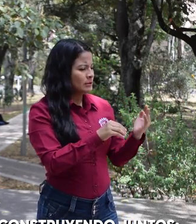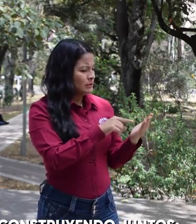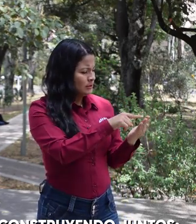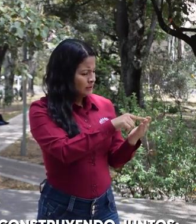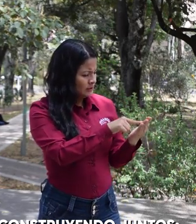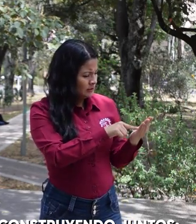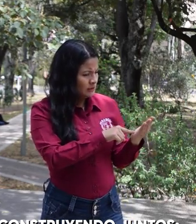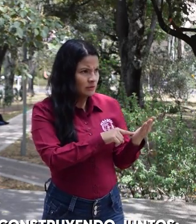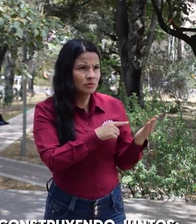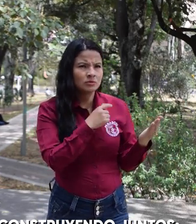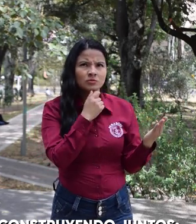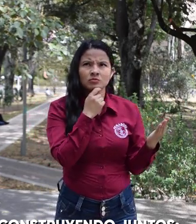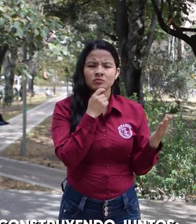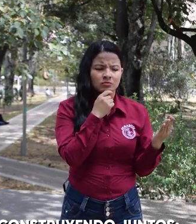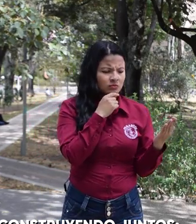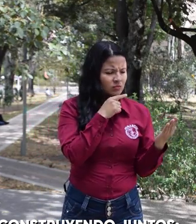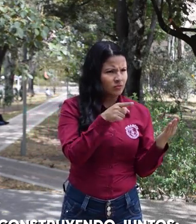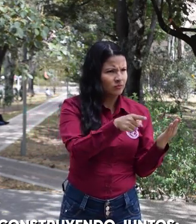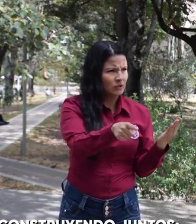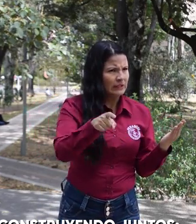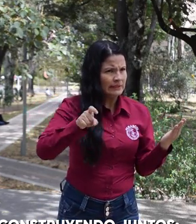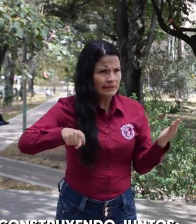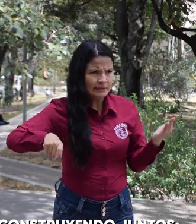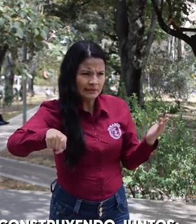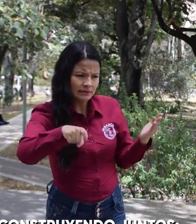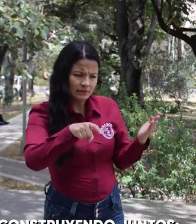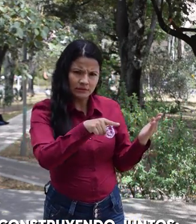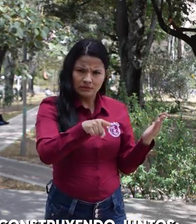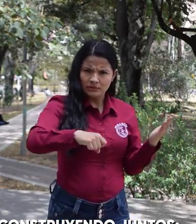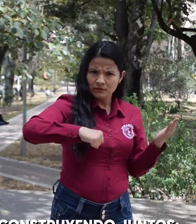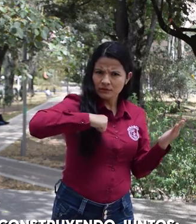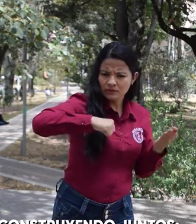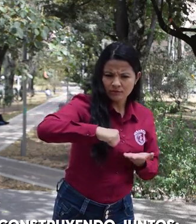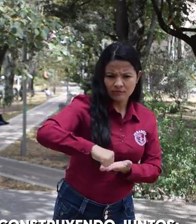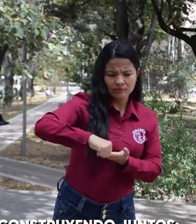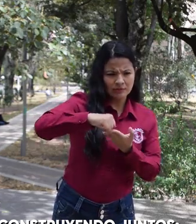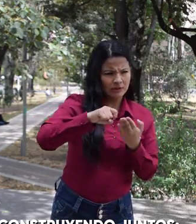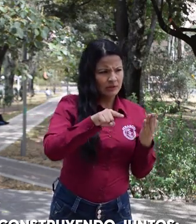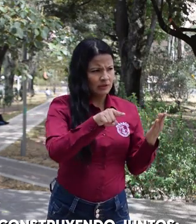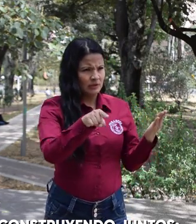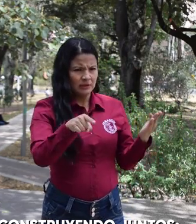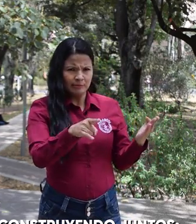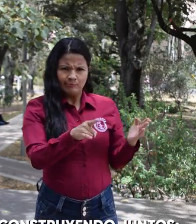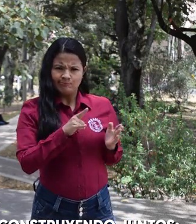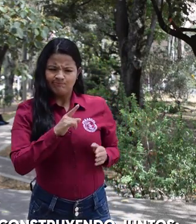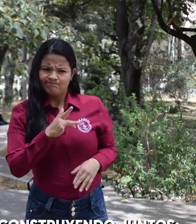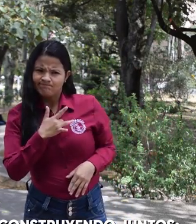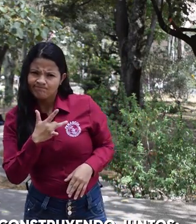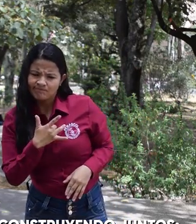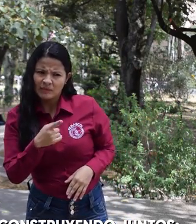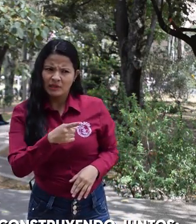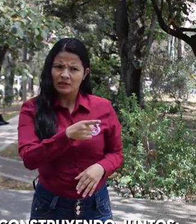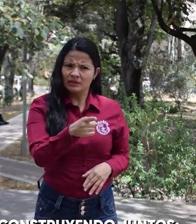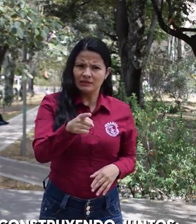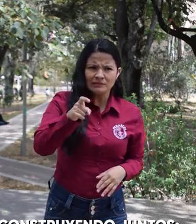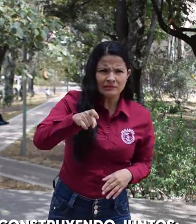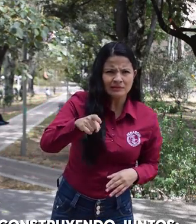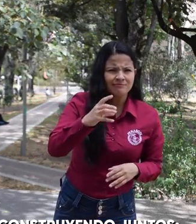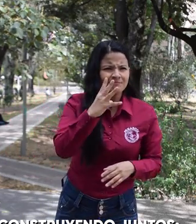Taller de Planeación Estratégica Participativa, en donde hablaremos de derechos, percepciones